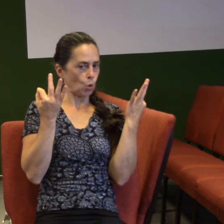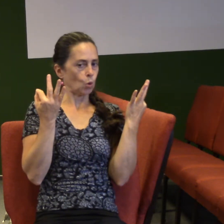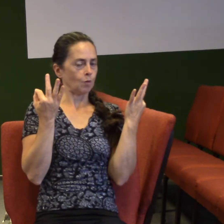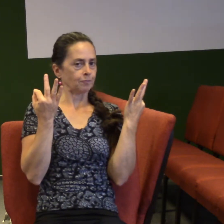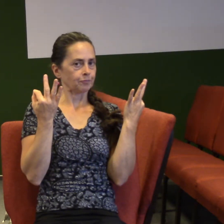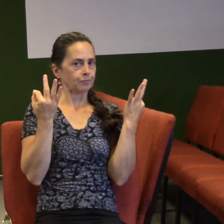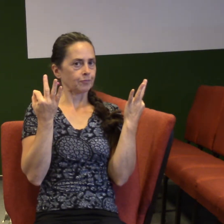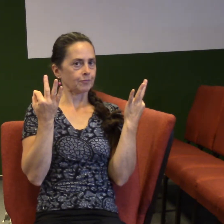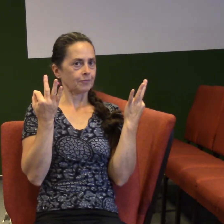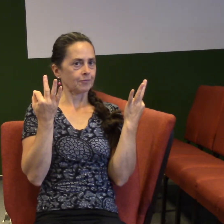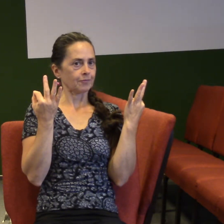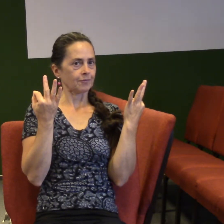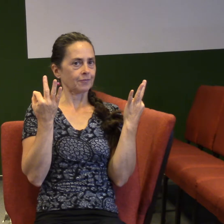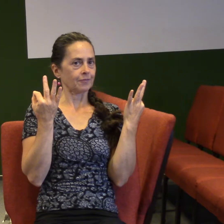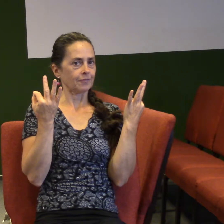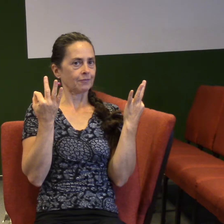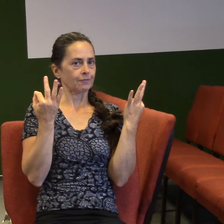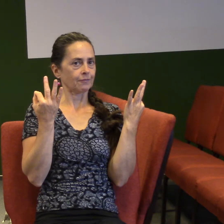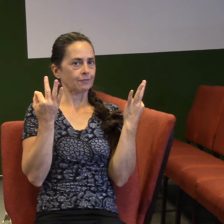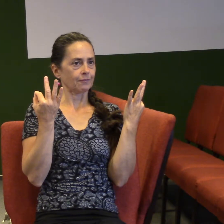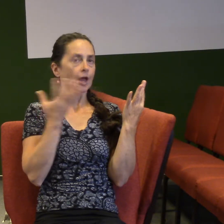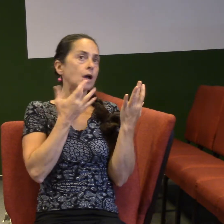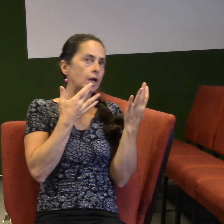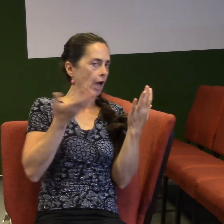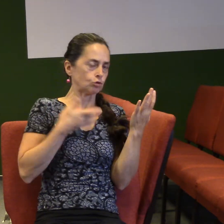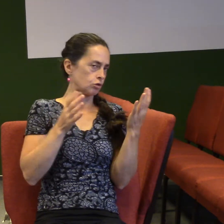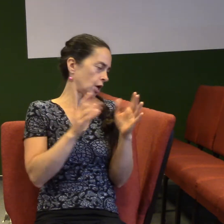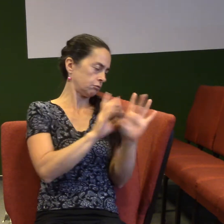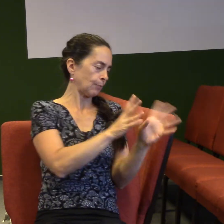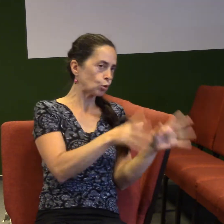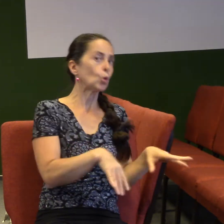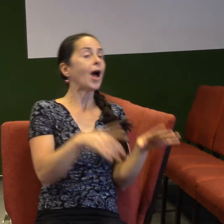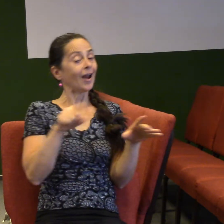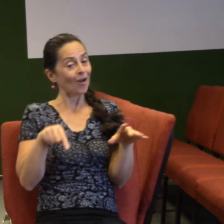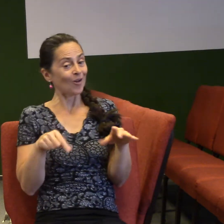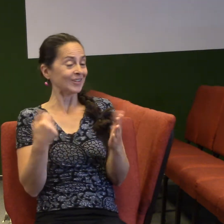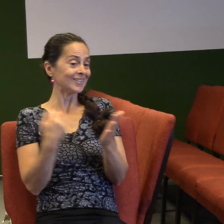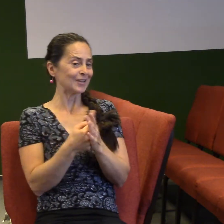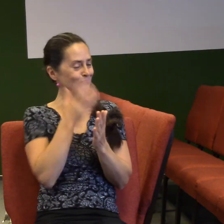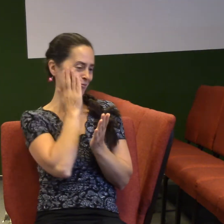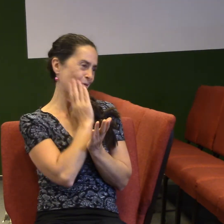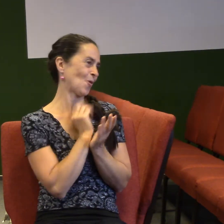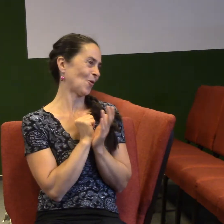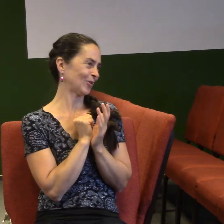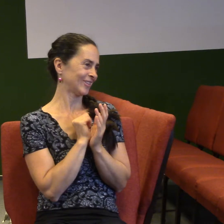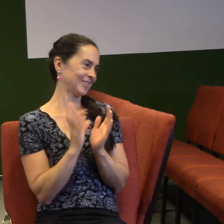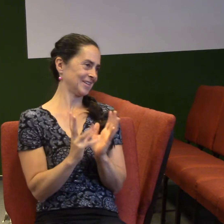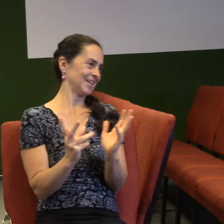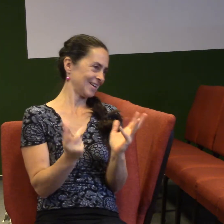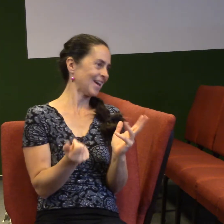jiný příběh, jak se k nám dostal, to nebudu úplně vyprávět, ale nicméně. On je strašně hodný, kocour. Má takovou dobrou povahu. ale